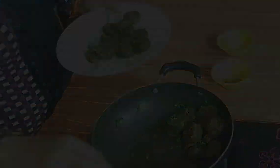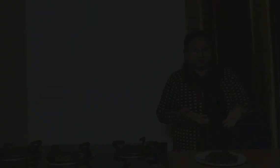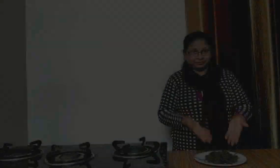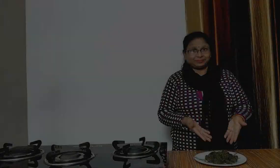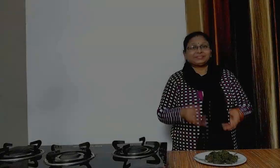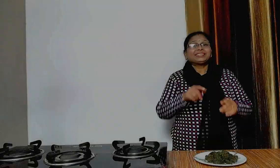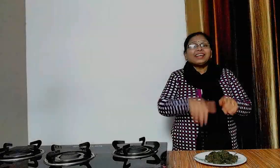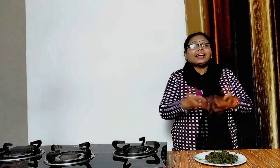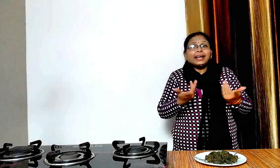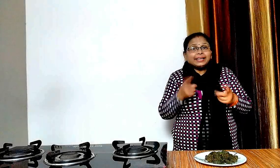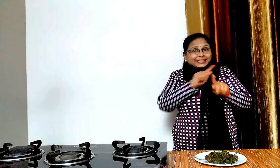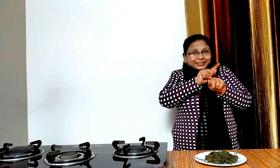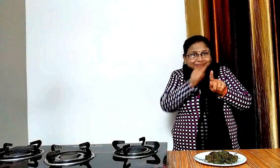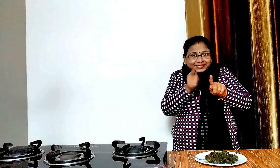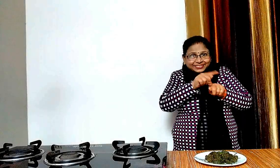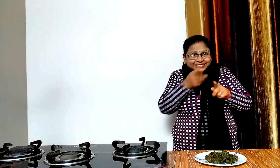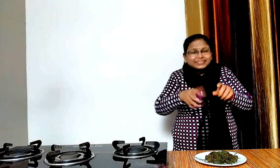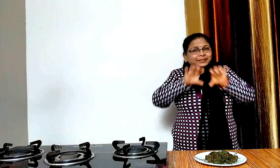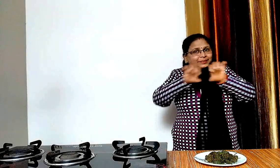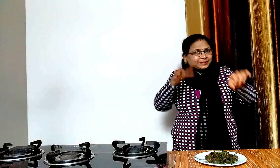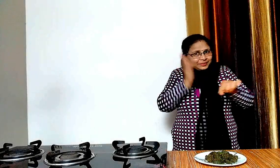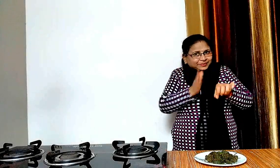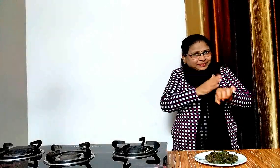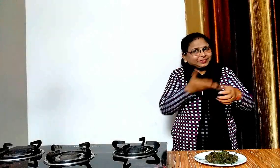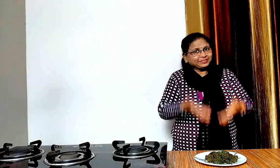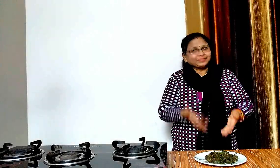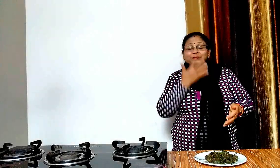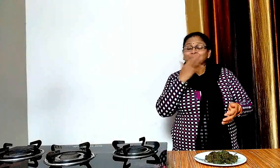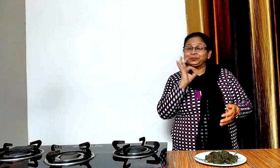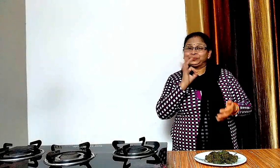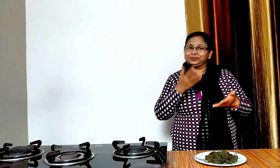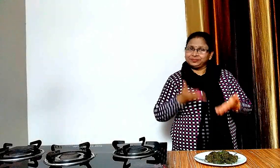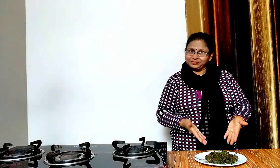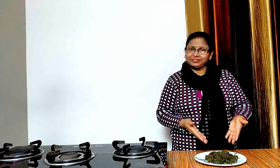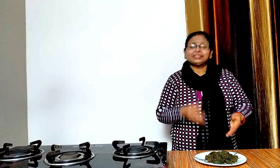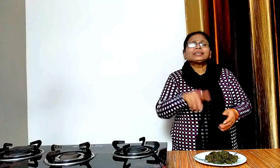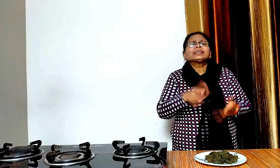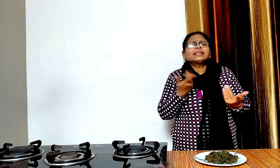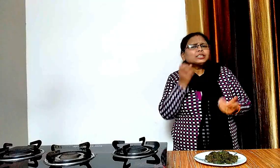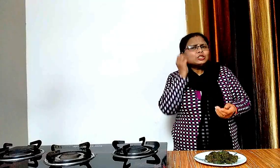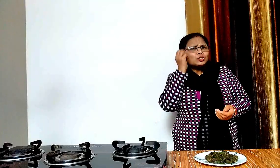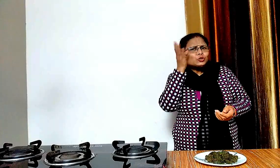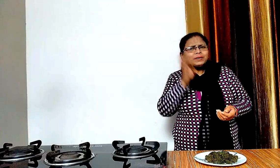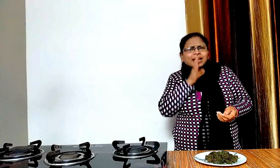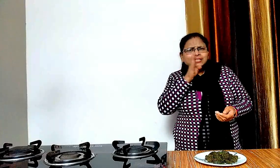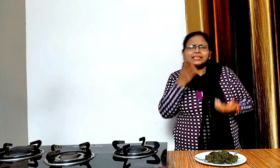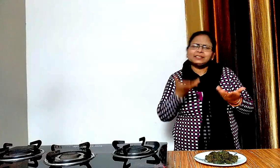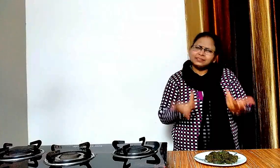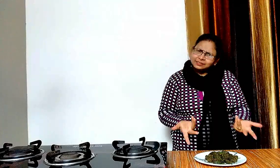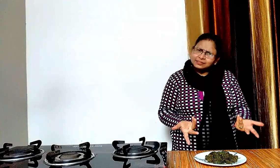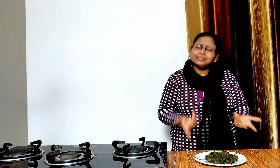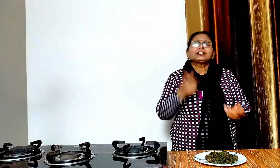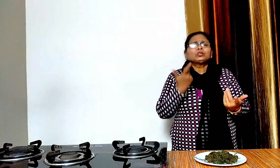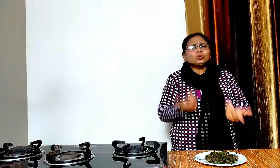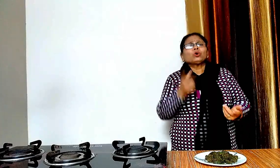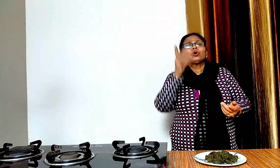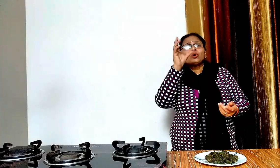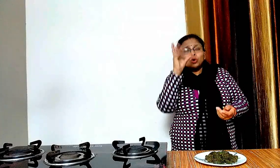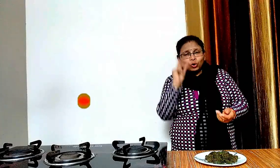मैथी के कटे बन के तयार हैं यह खाने में बहुती स्वादिश्ट होते हैं आप इसे breakfast में या इस नेक्स